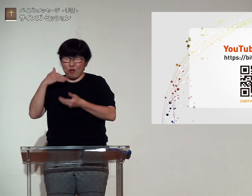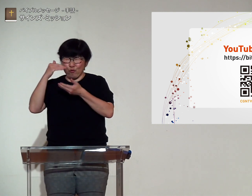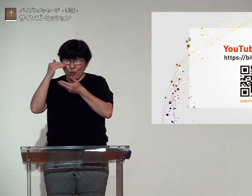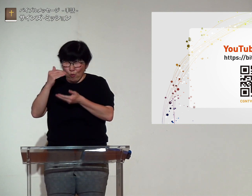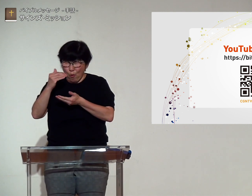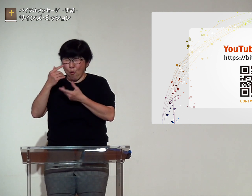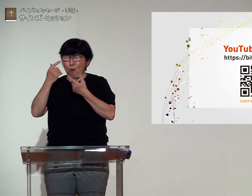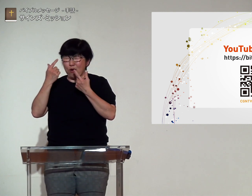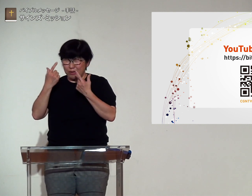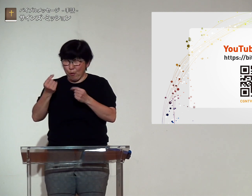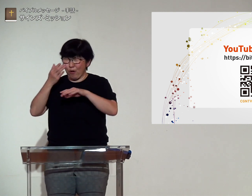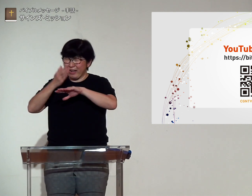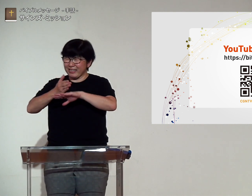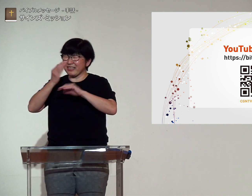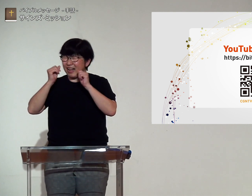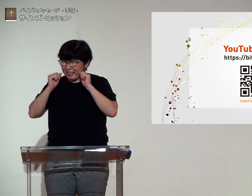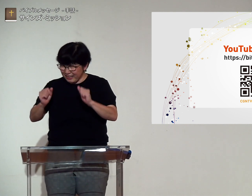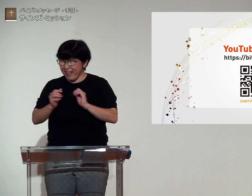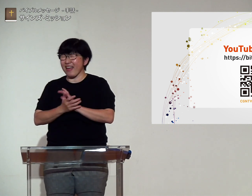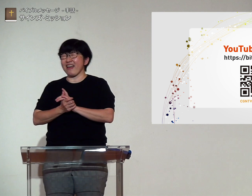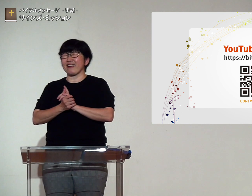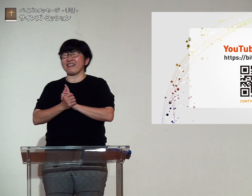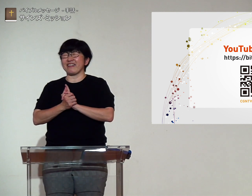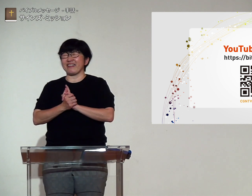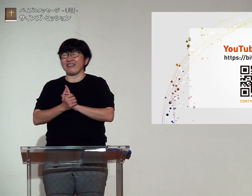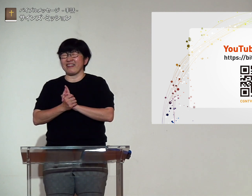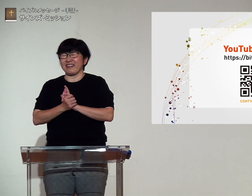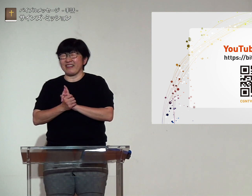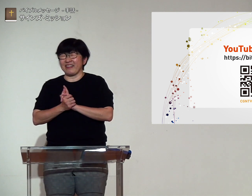回復できることを感謝いたします